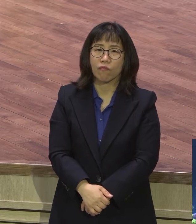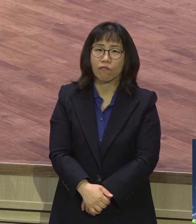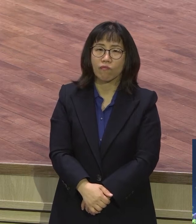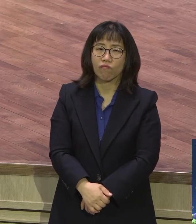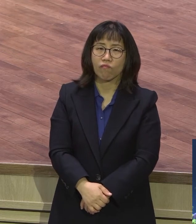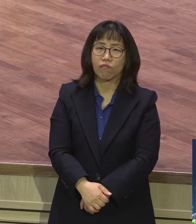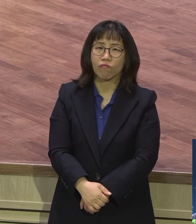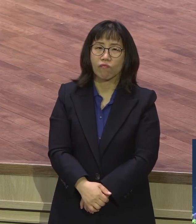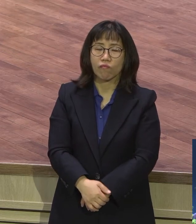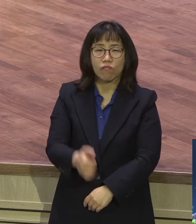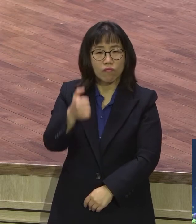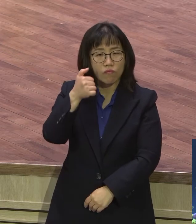오순절 오순절 오순절 강림